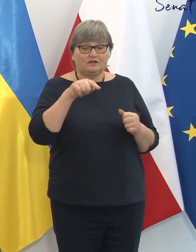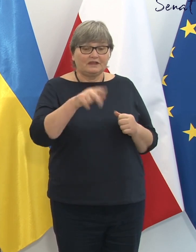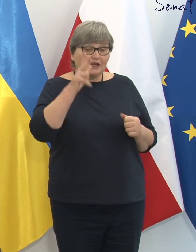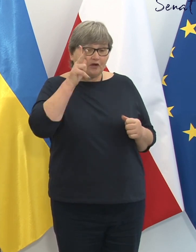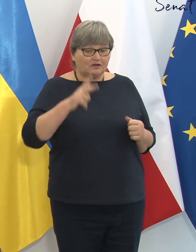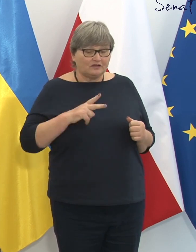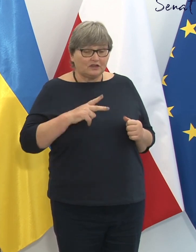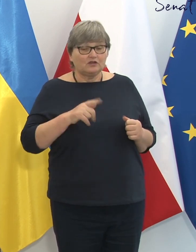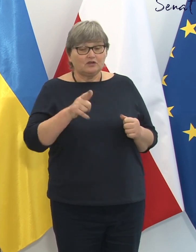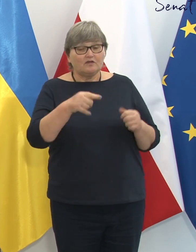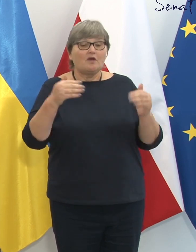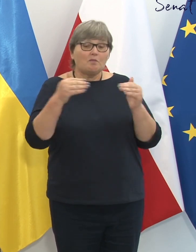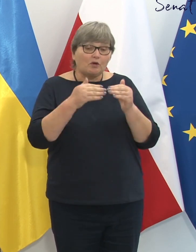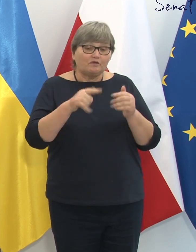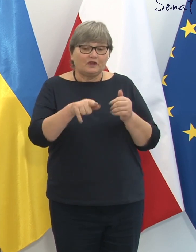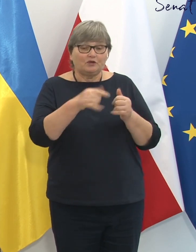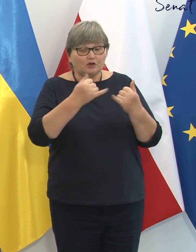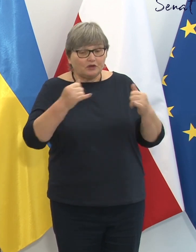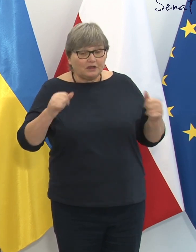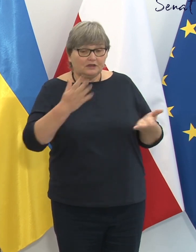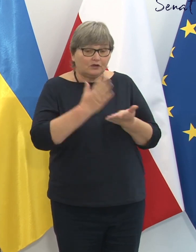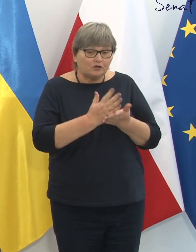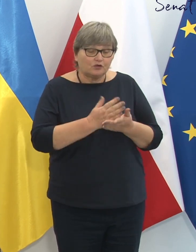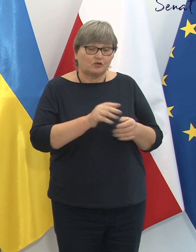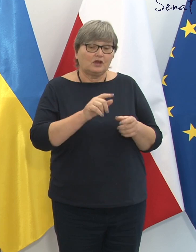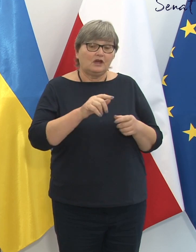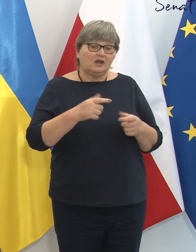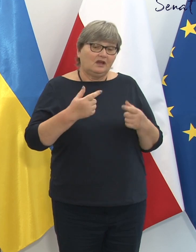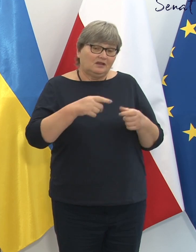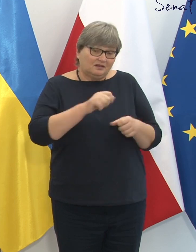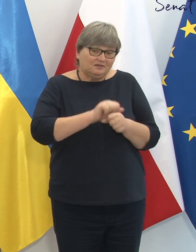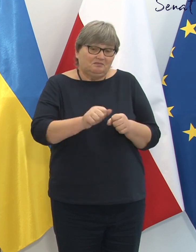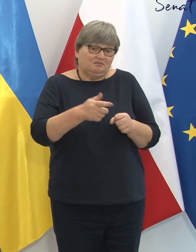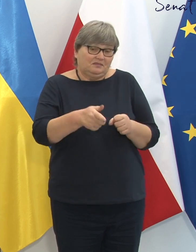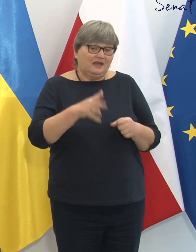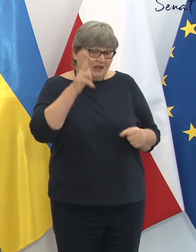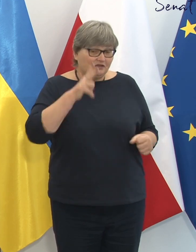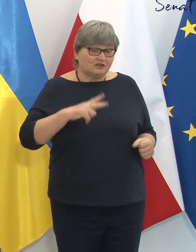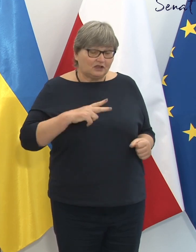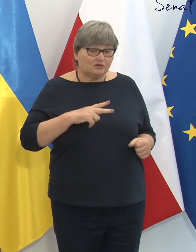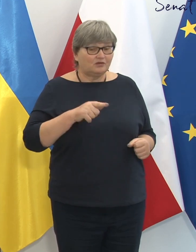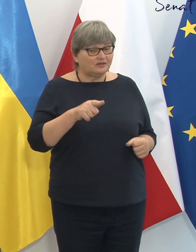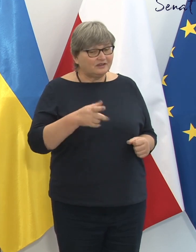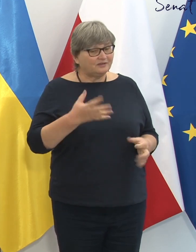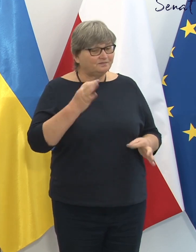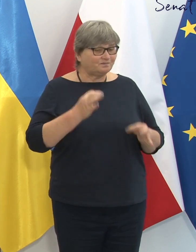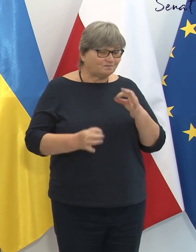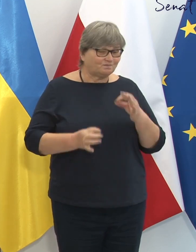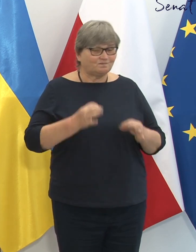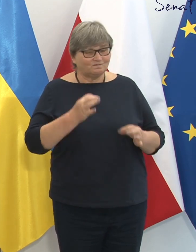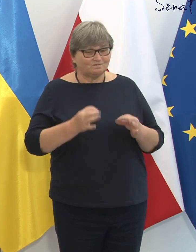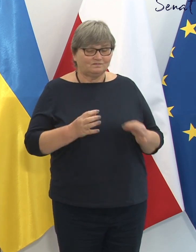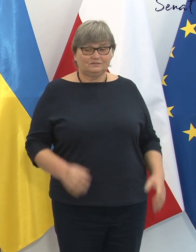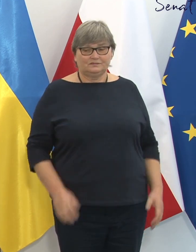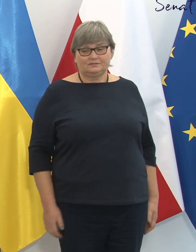w stosunku do innych już istniejących ciał również wzbudza pewną dyskusję.